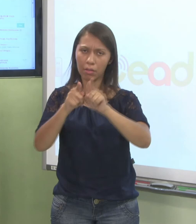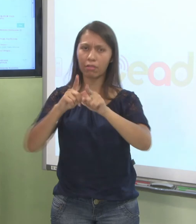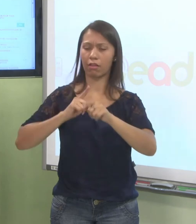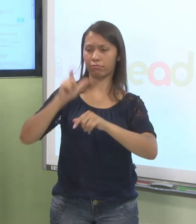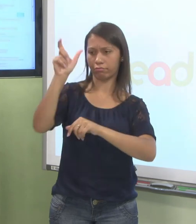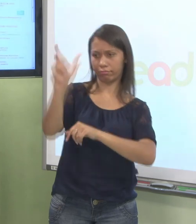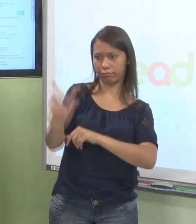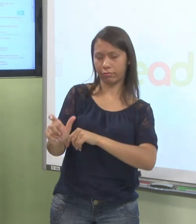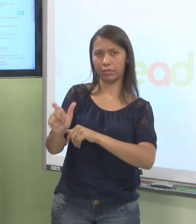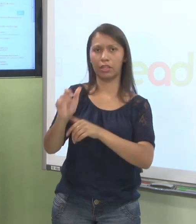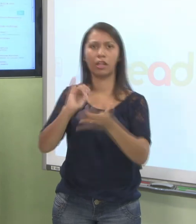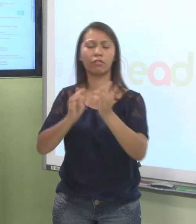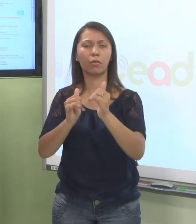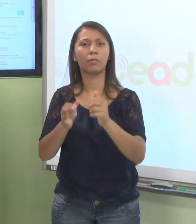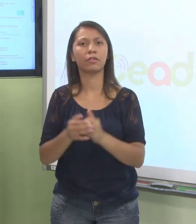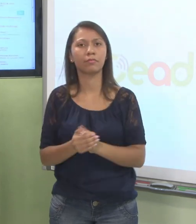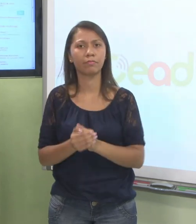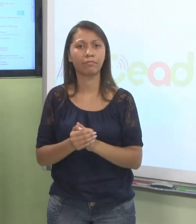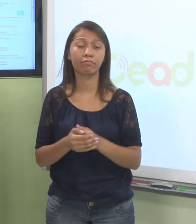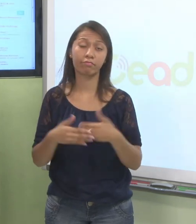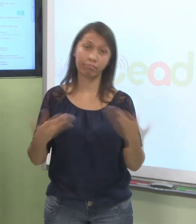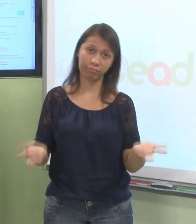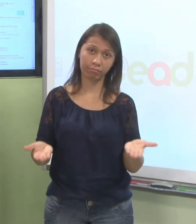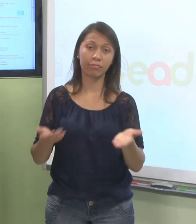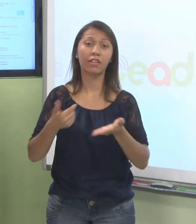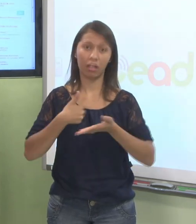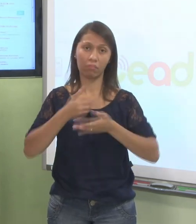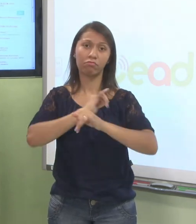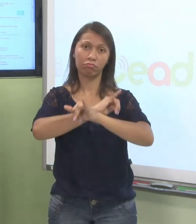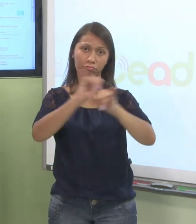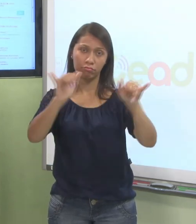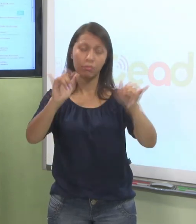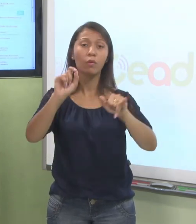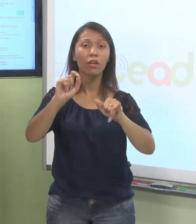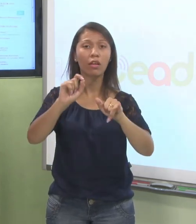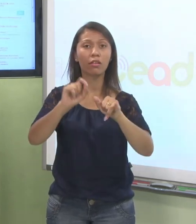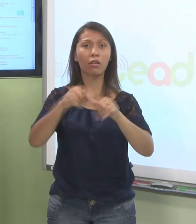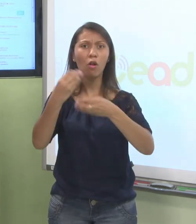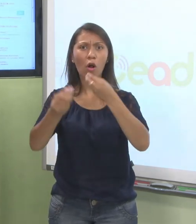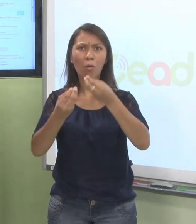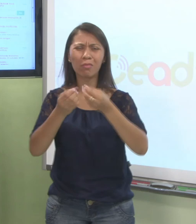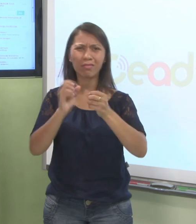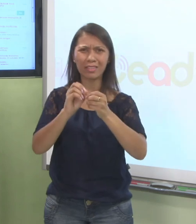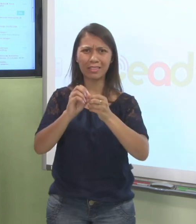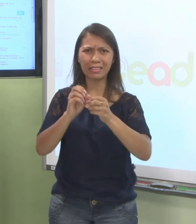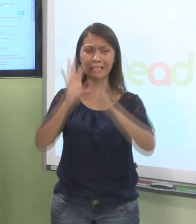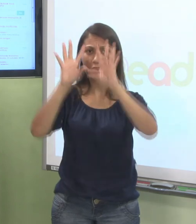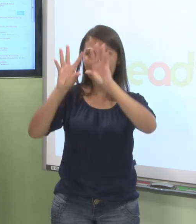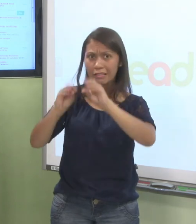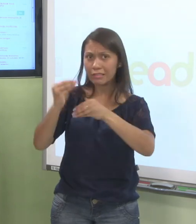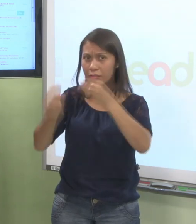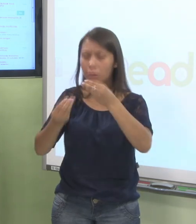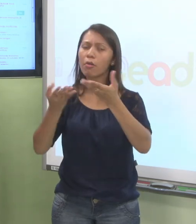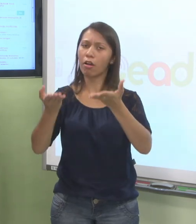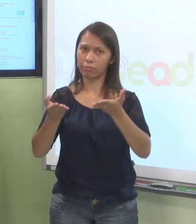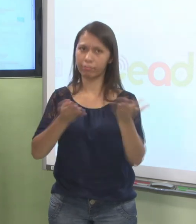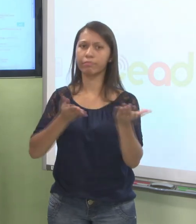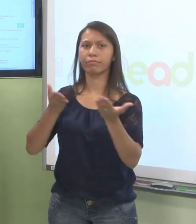Beleza. O que eu tinha para passar para vocês era isso. Como é que faz para eu sair do ambiente agora? Então, eu posso subir